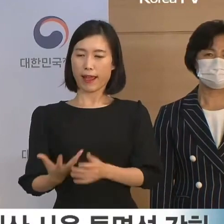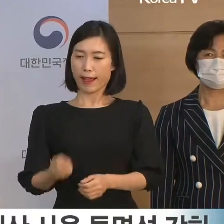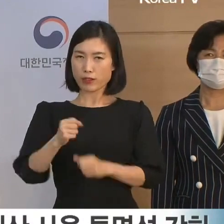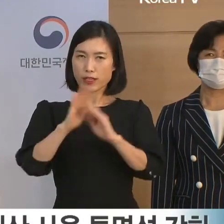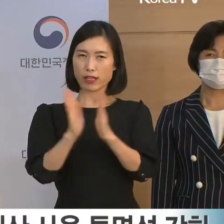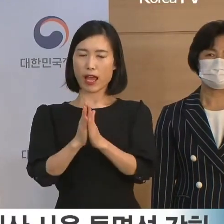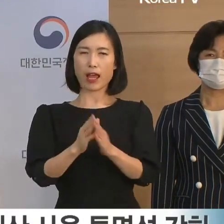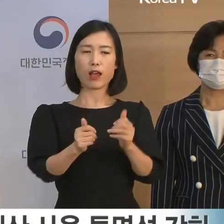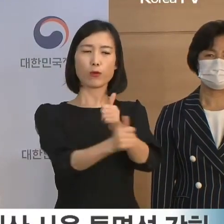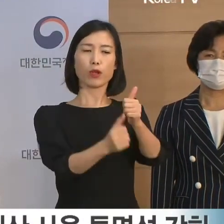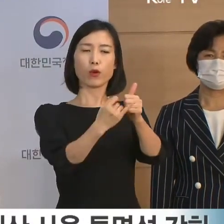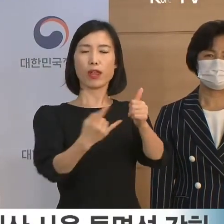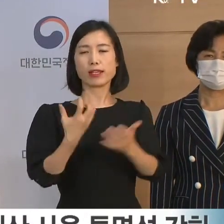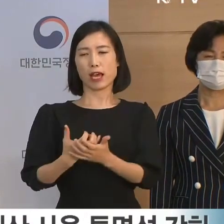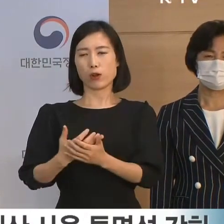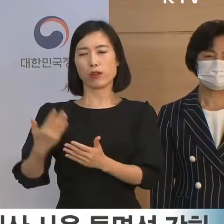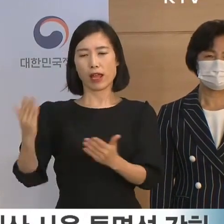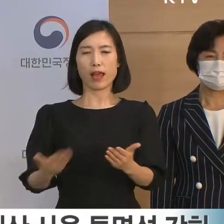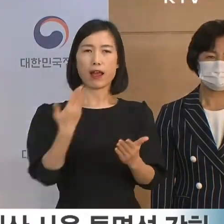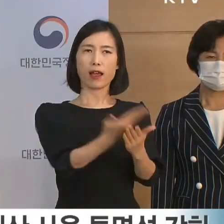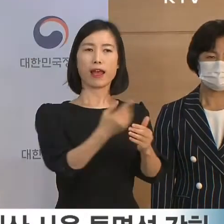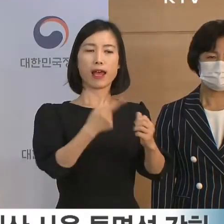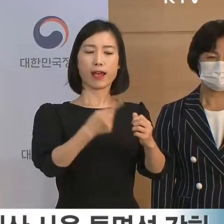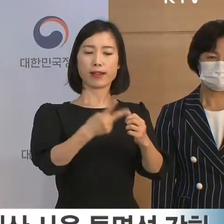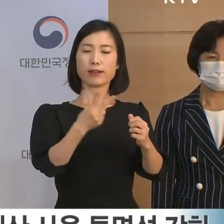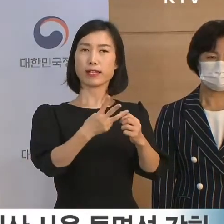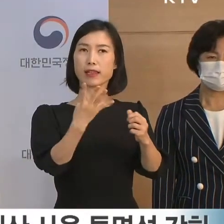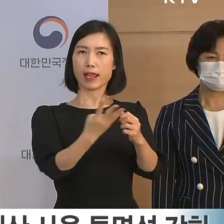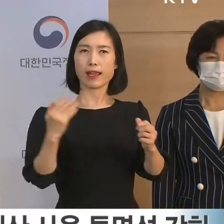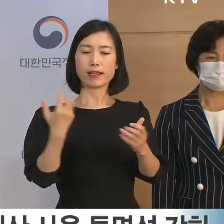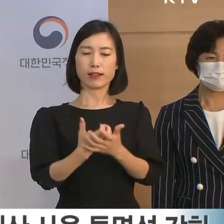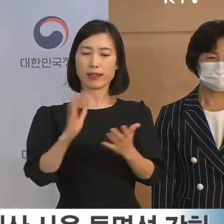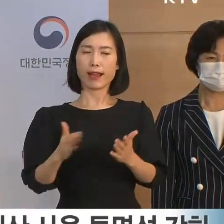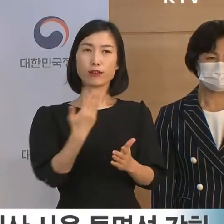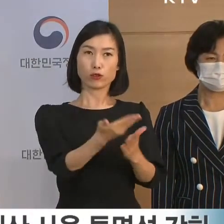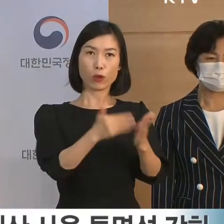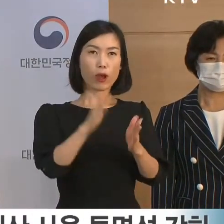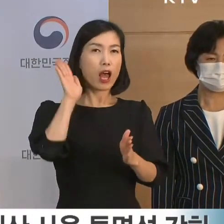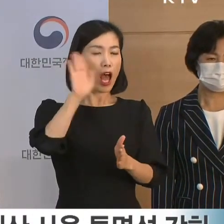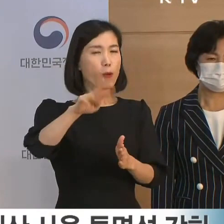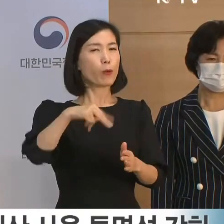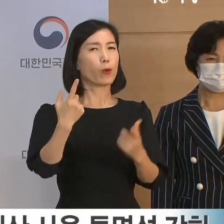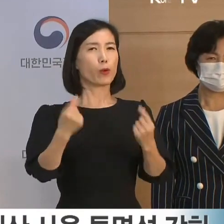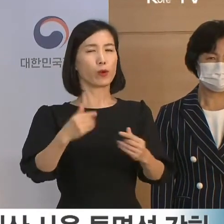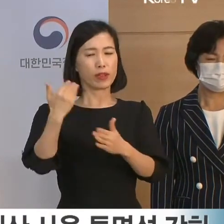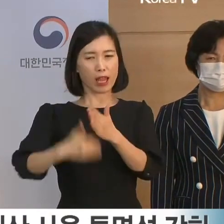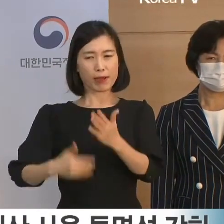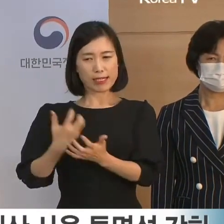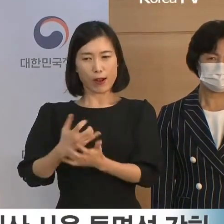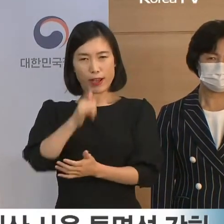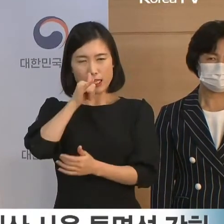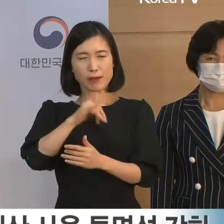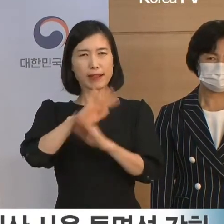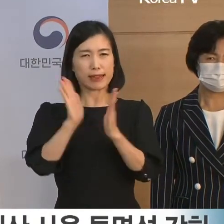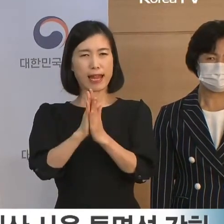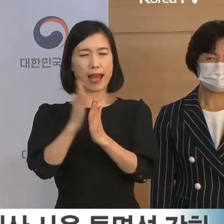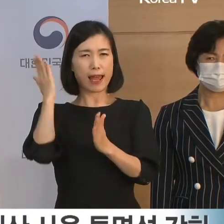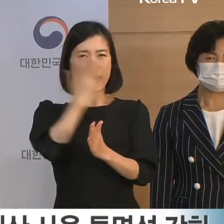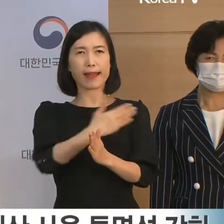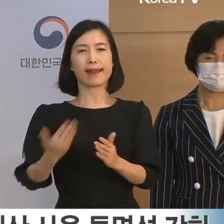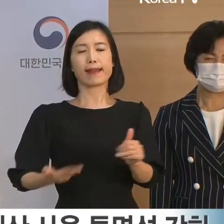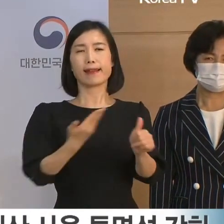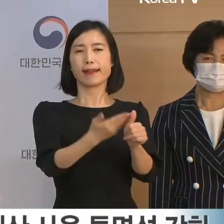진상조사위원회에 4차례 걸쳐 지원했고, 앞으로도 남김없이 발굴해서 계속